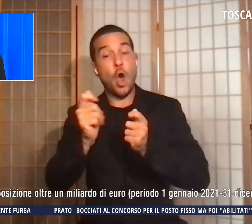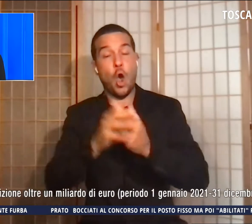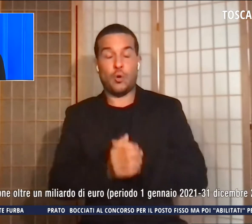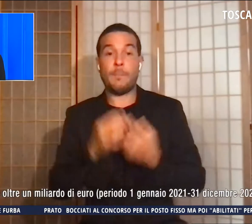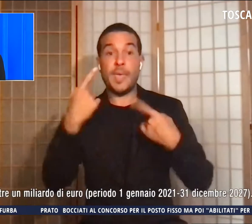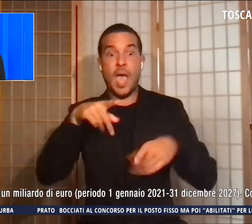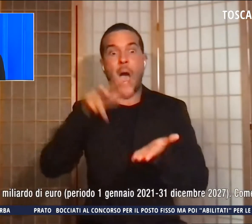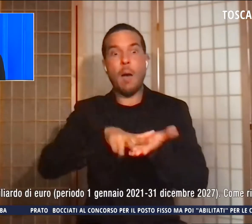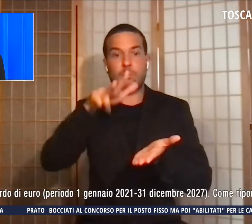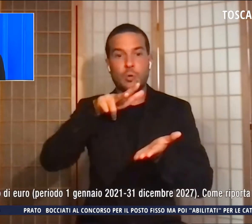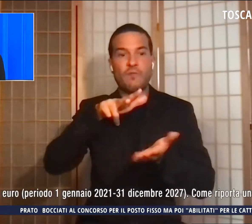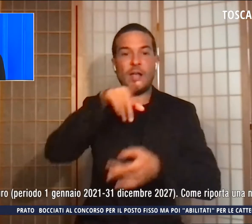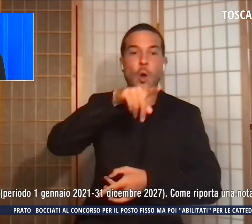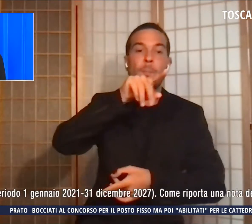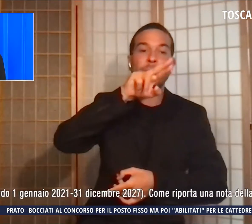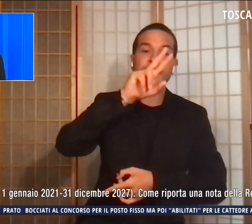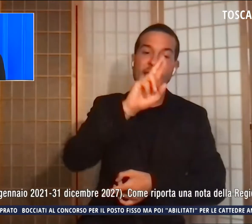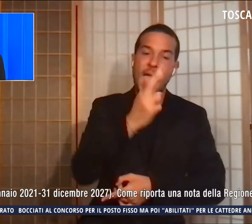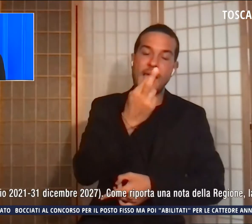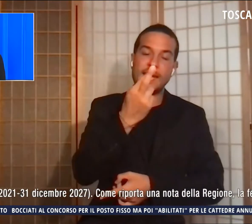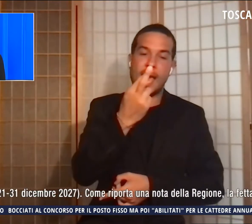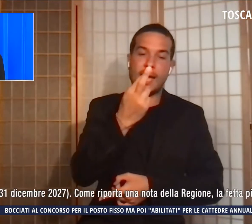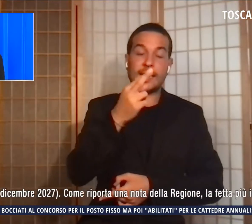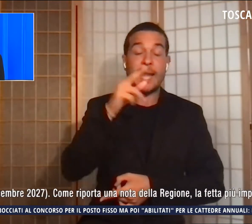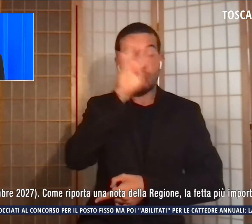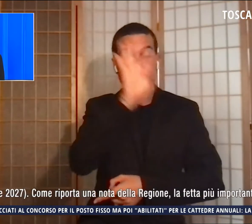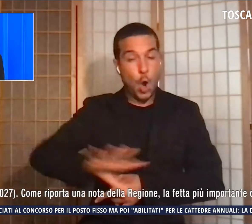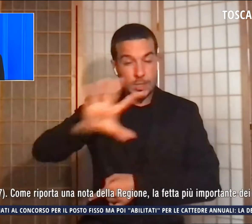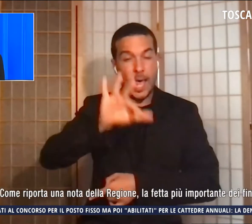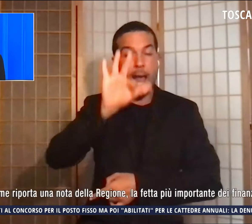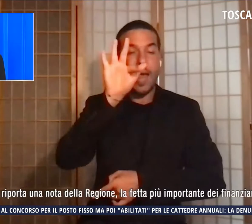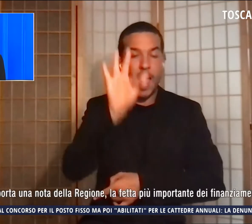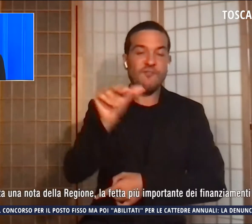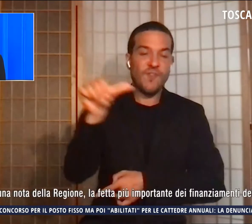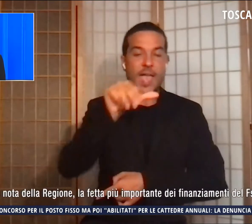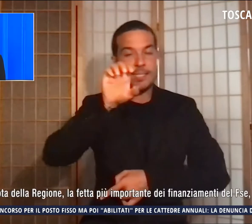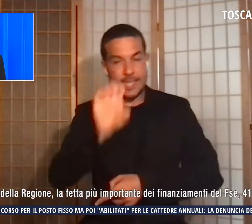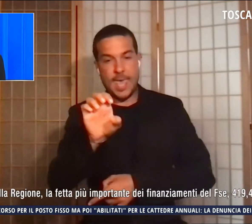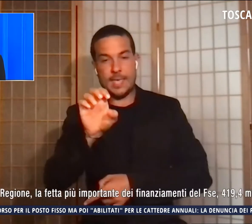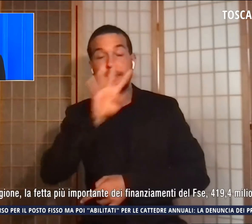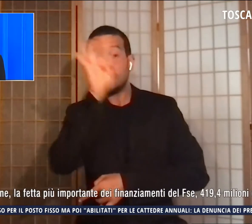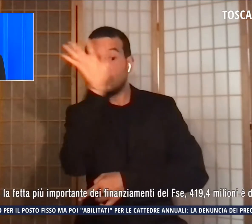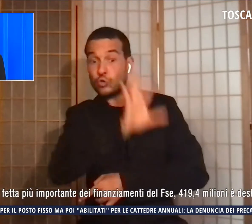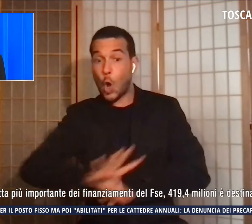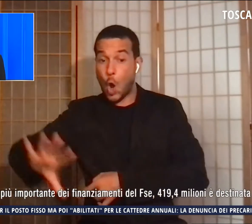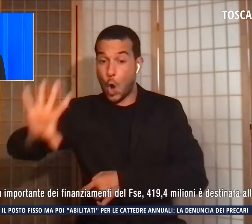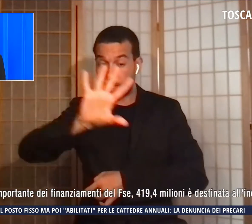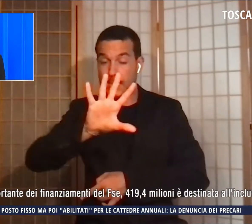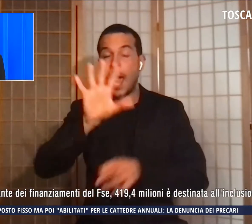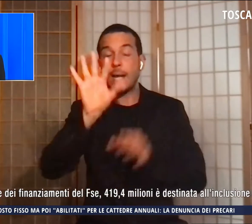fino al 2027. La Toscana avrà a disposizione oltre un miliardo di euro,